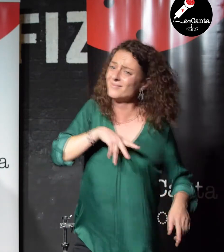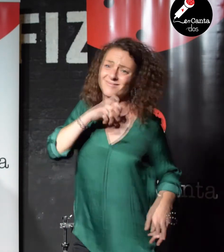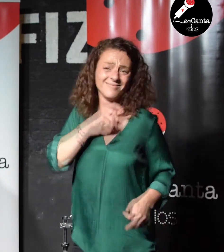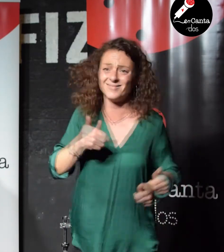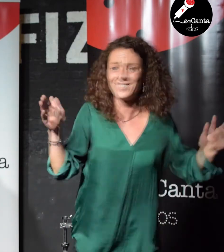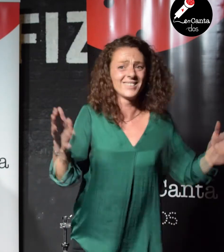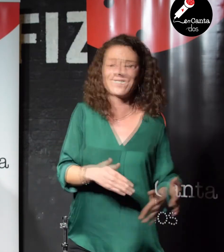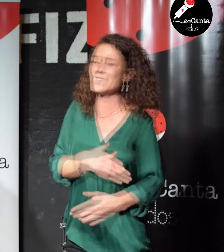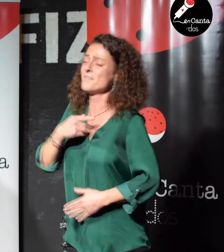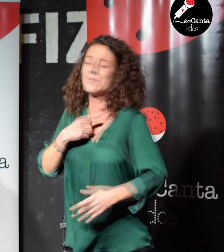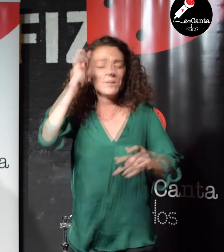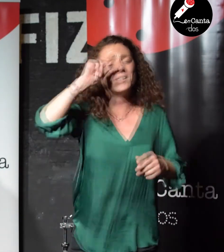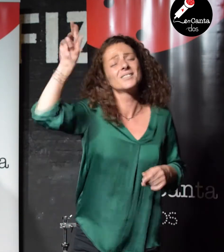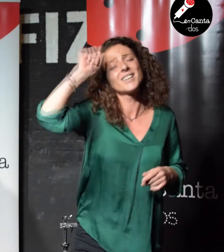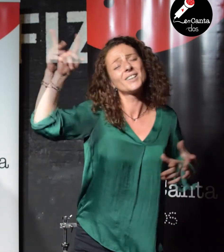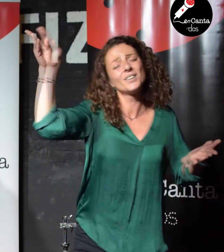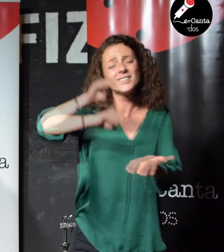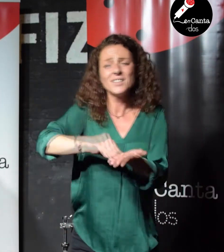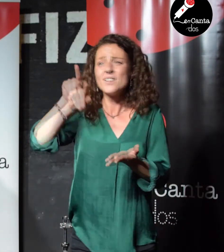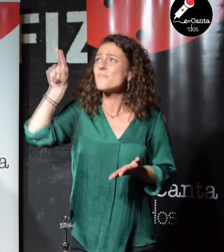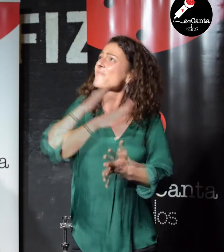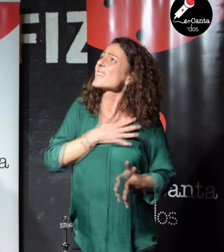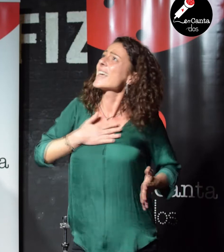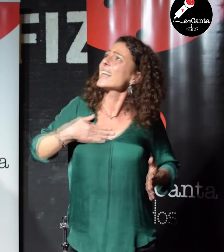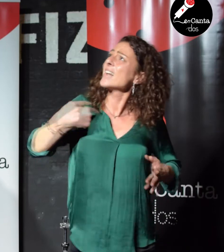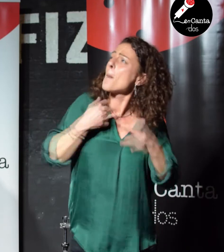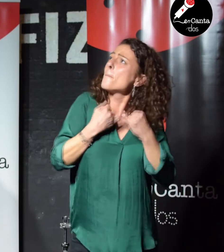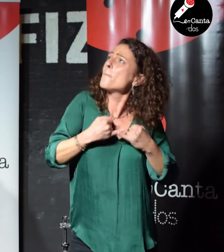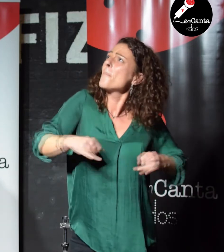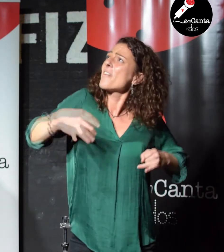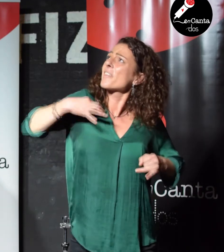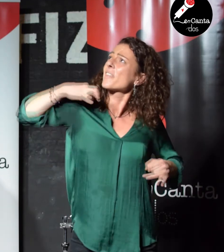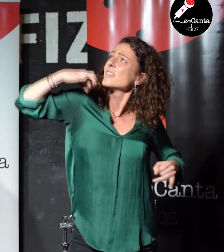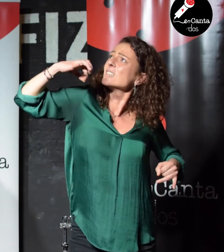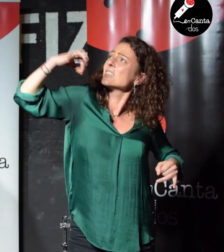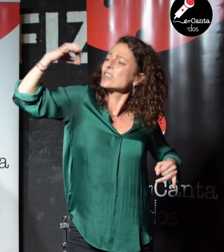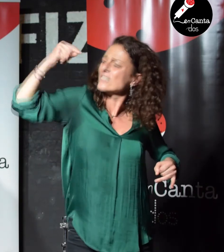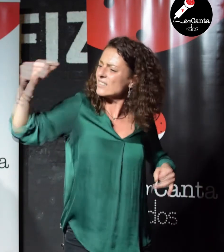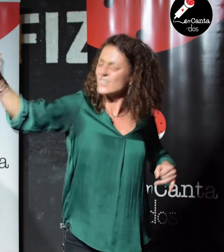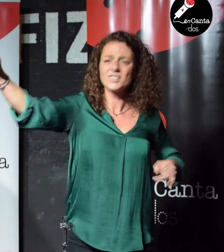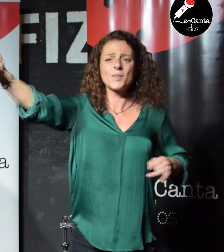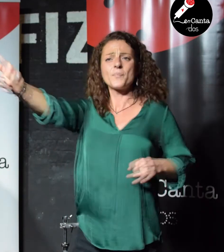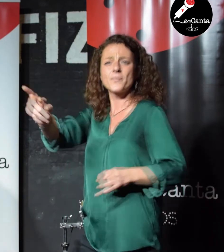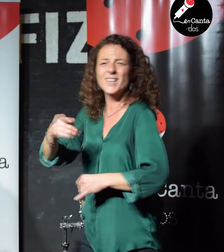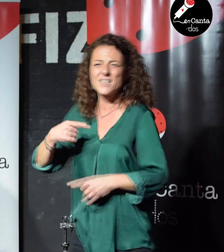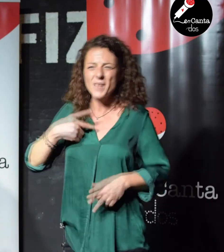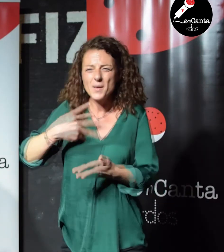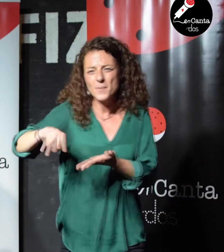despertado de nuevo y quieren alejarme de esta paz y joderme de nuevo el